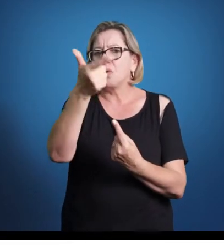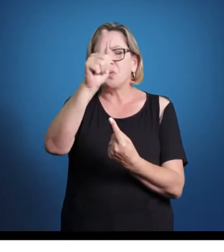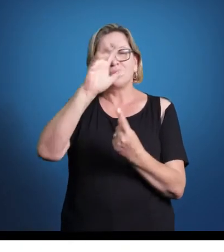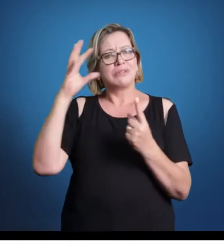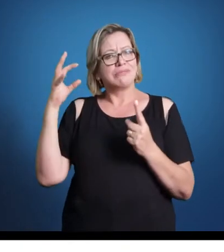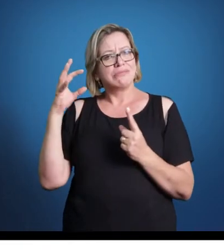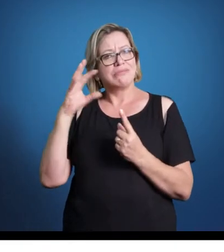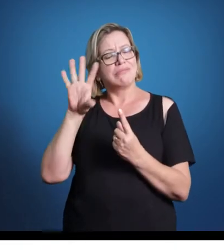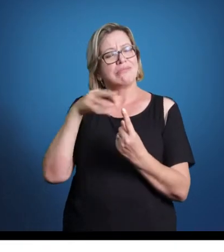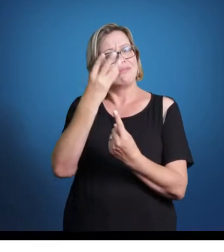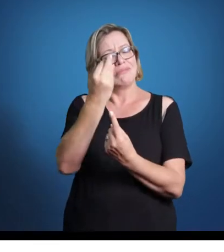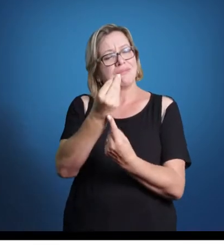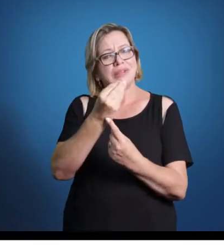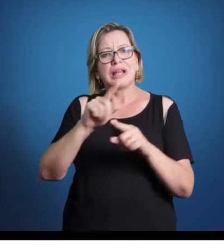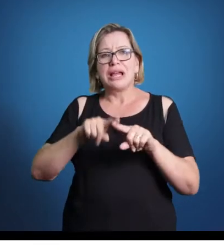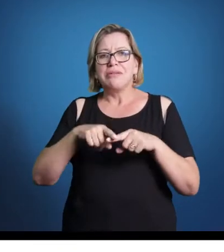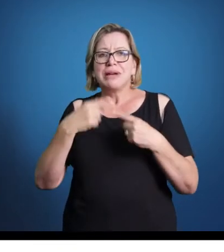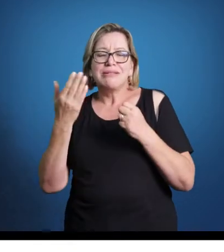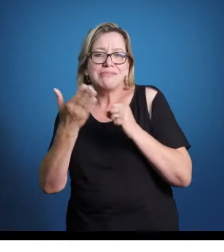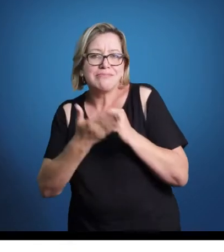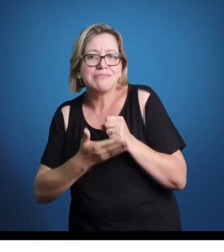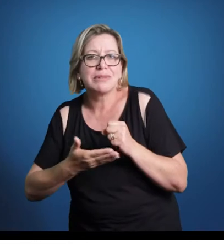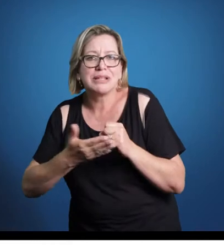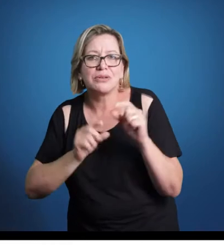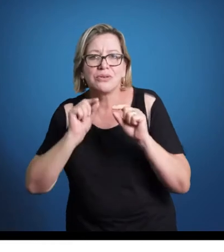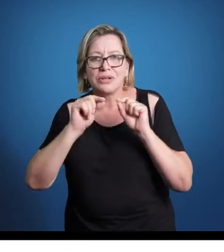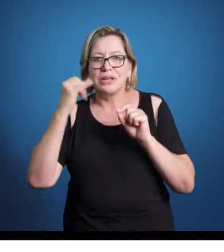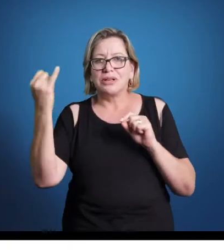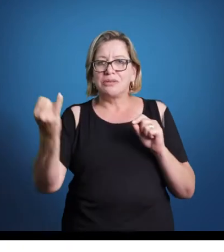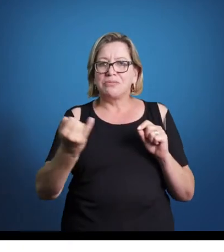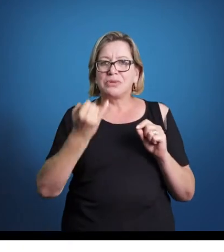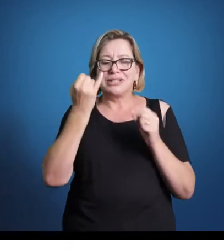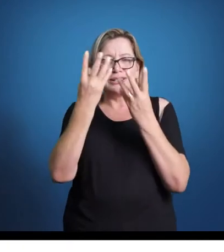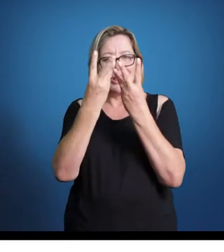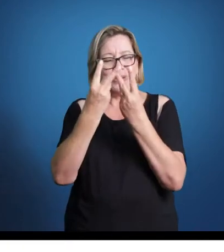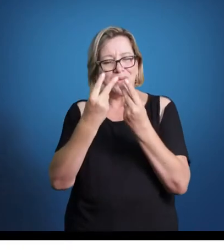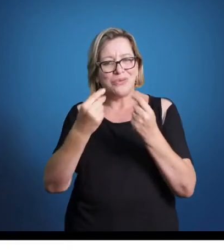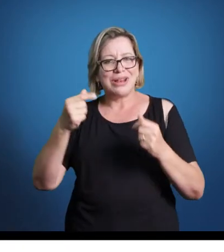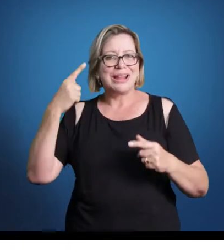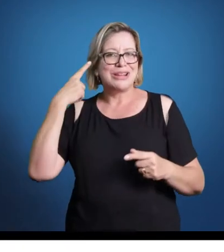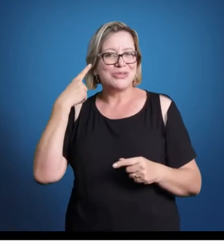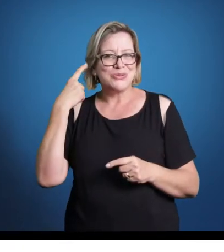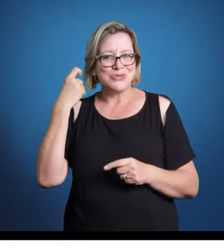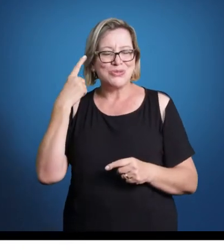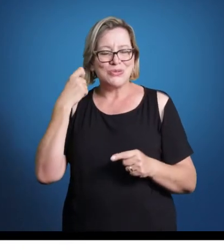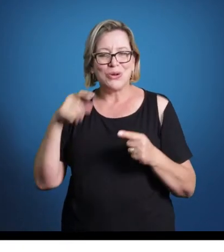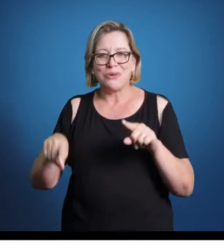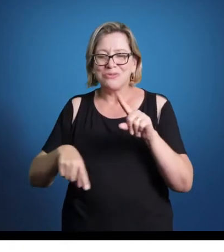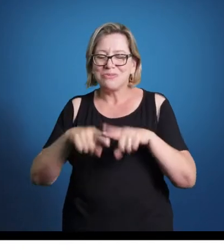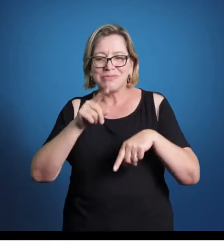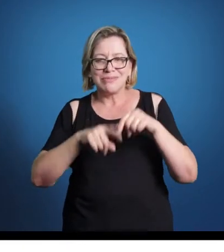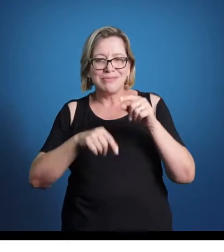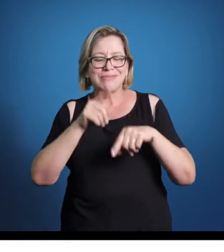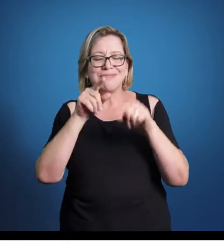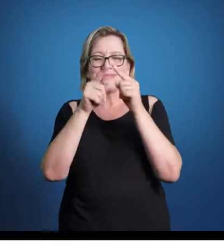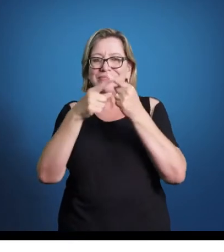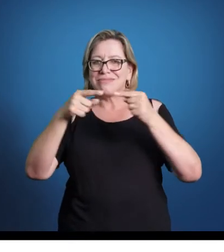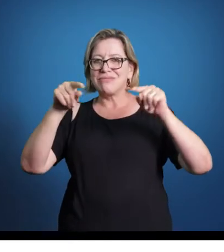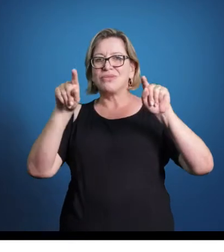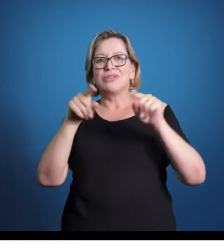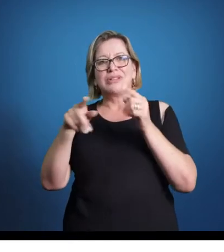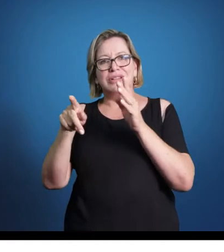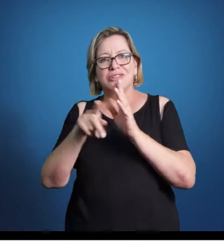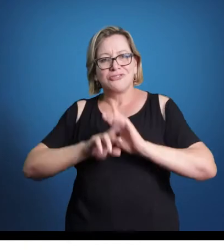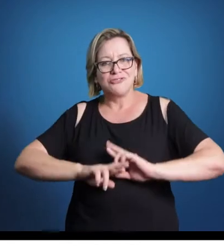mas, fundamentalmente, o que interessa para a gente aqui são as qualidades sonoras dos materiais musicais produzidos nesse período, que são